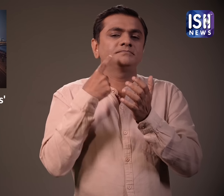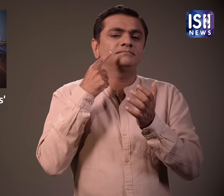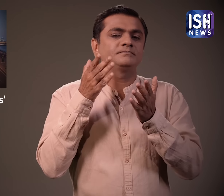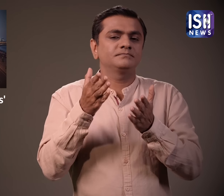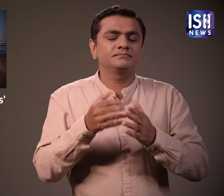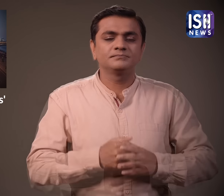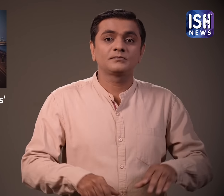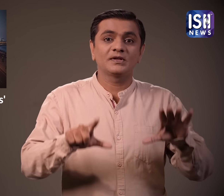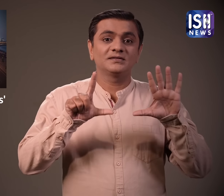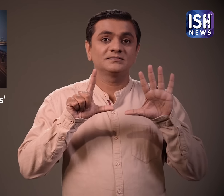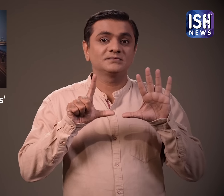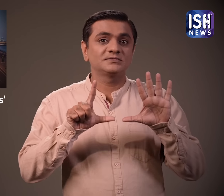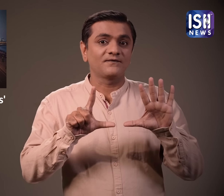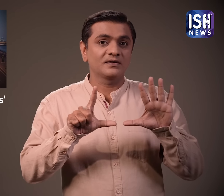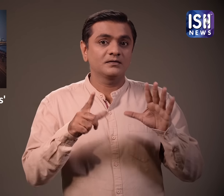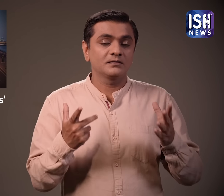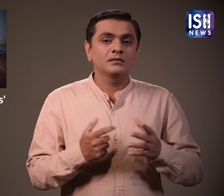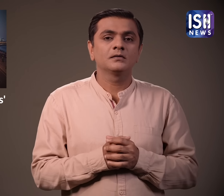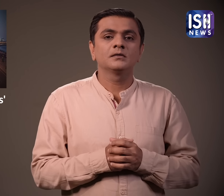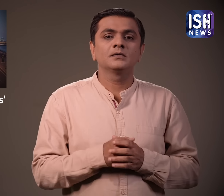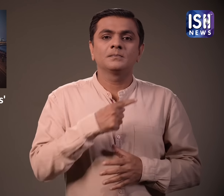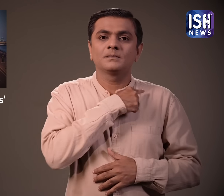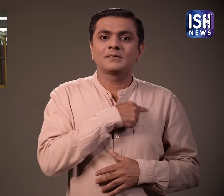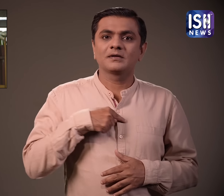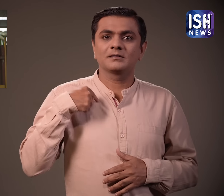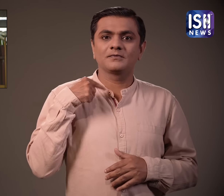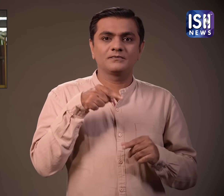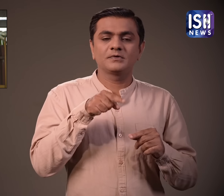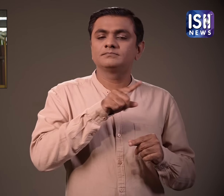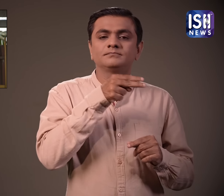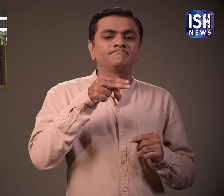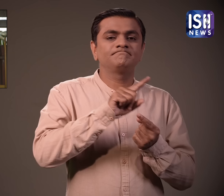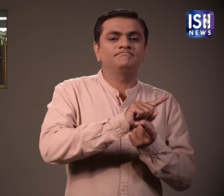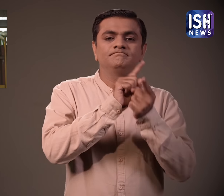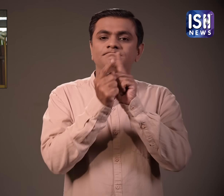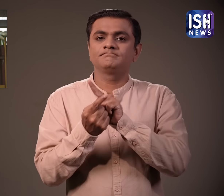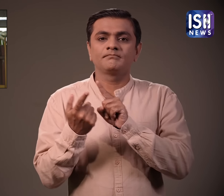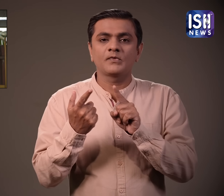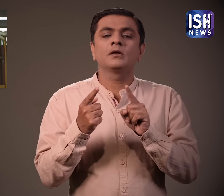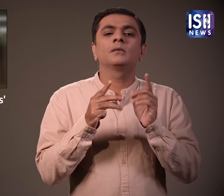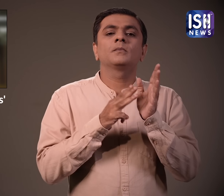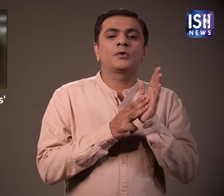मरीन लाइन्स का नाम बदल कर प्रसिद्ध देवी और उनके मंदिर के नाम पर मुंबा देवी किया